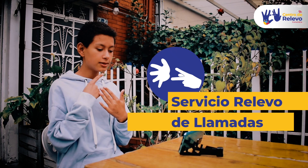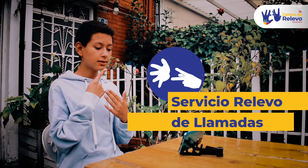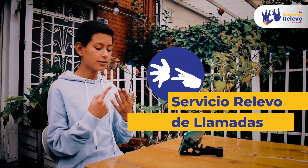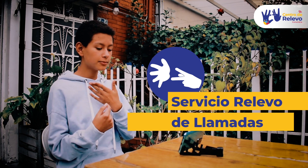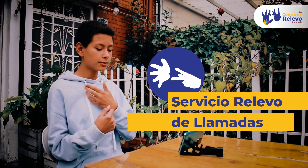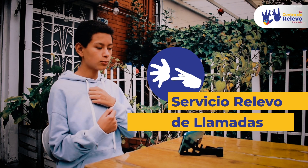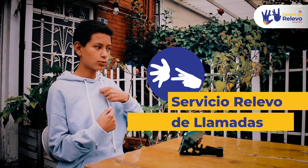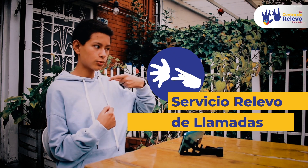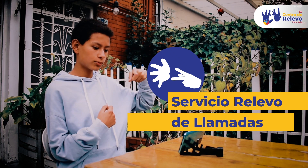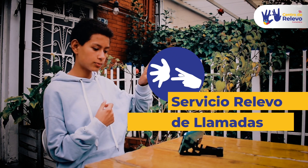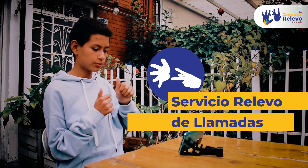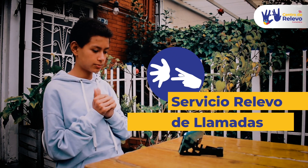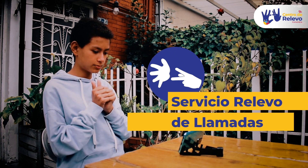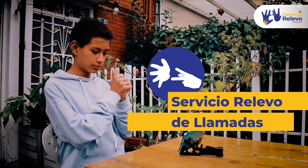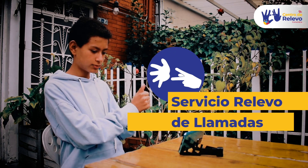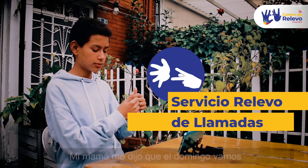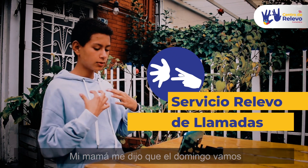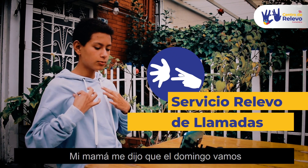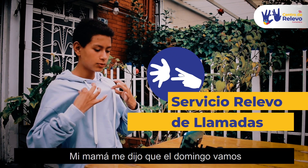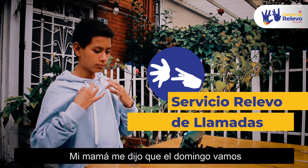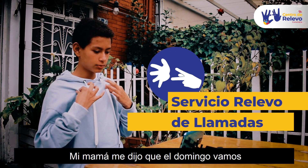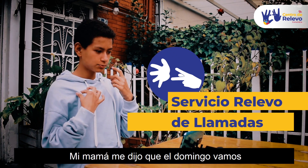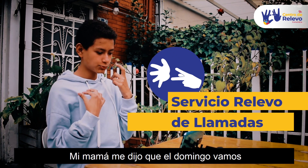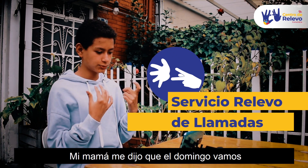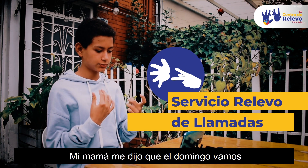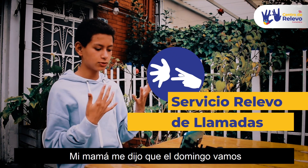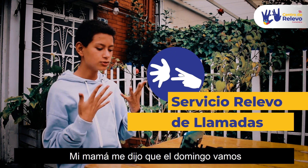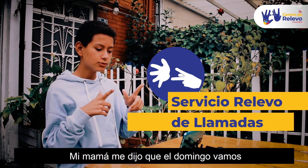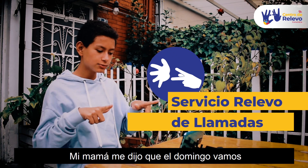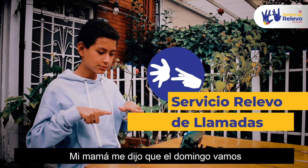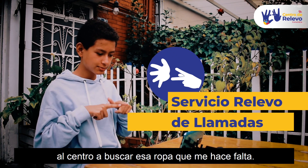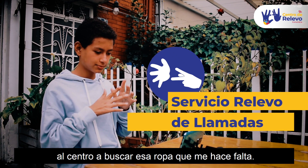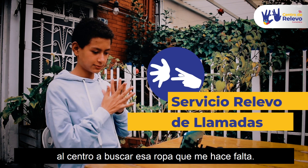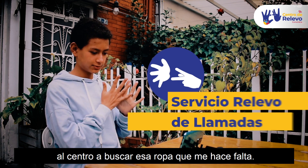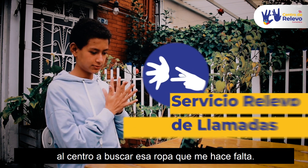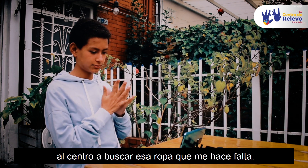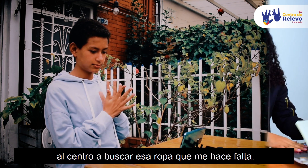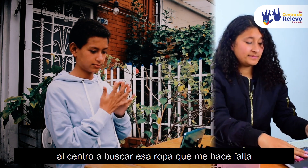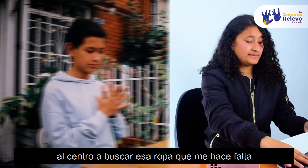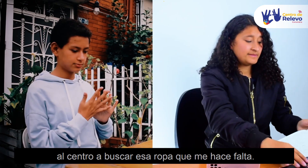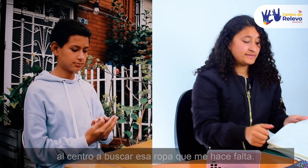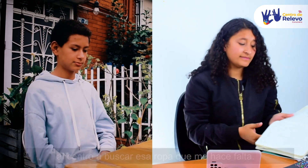Servicio, relevo de llamadas. Mi mamá me dijo que el domingo vamos al centro a buscar esa ropa que me hace falta.